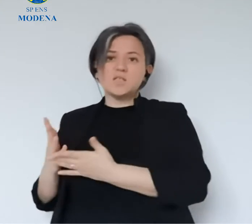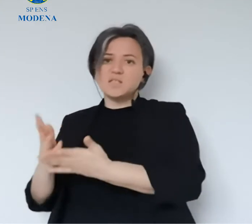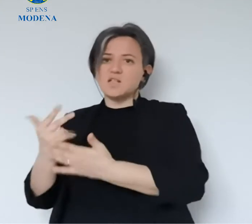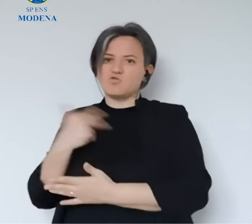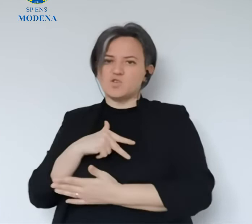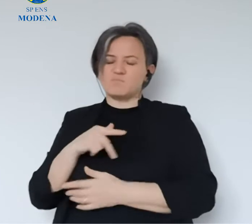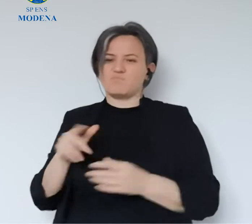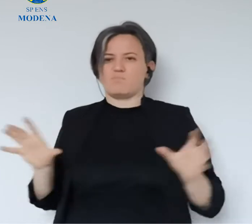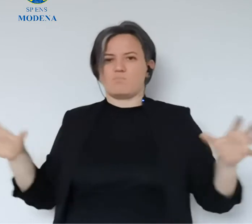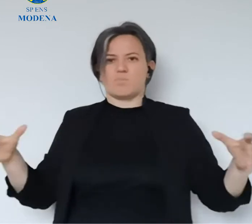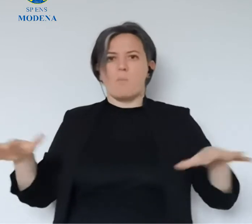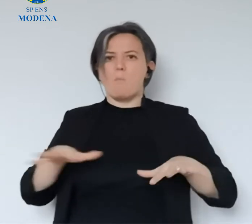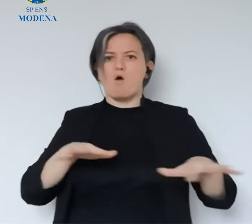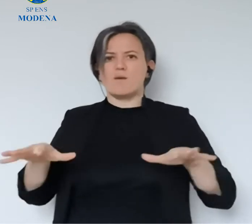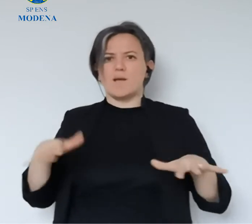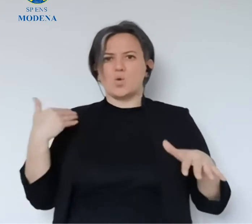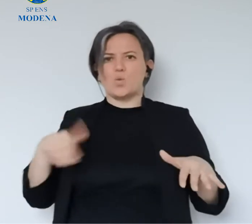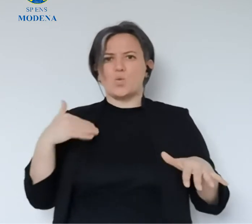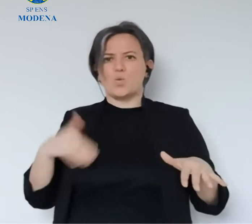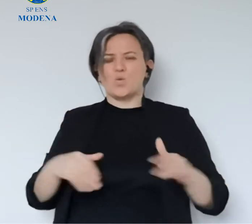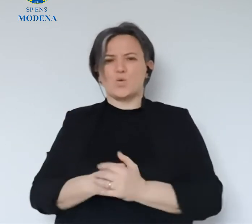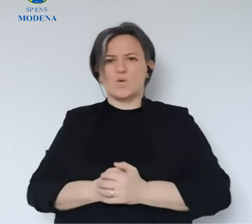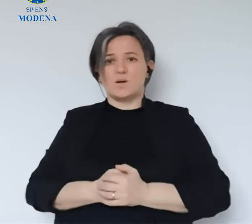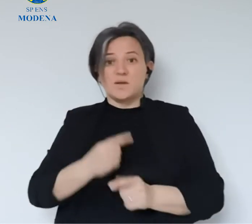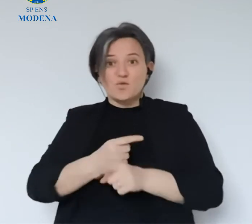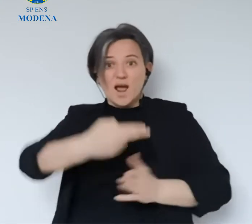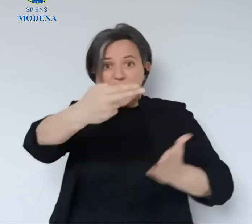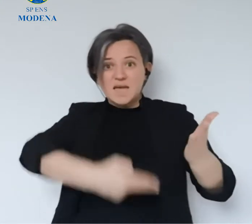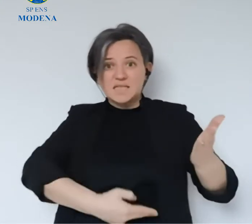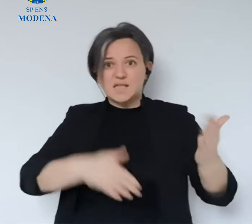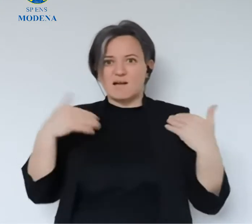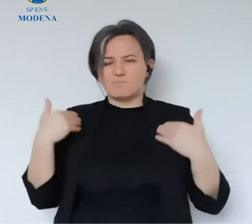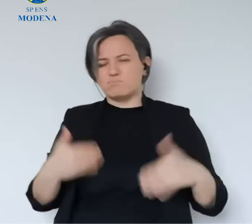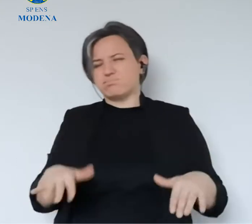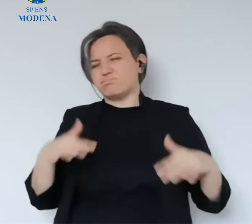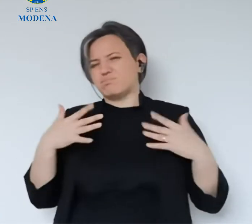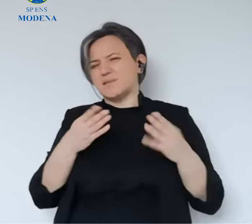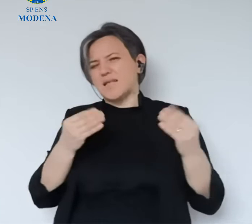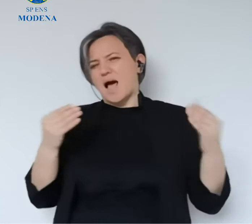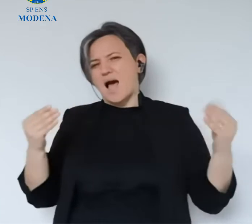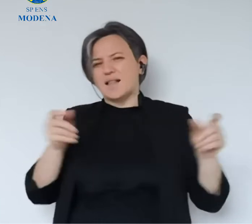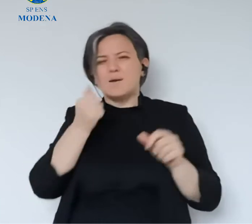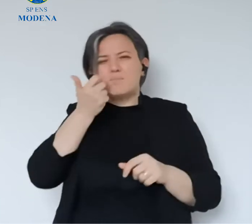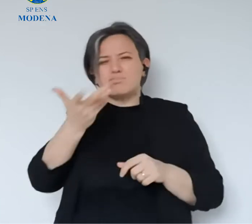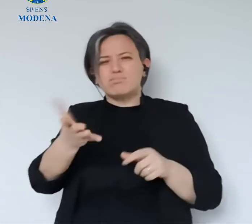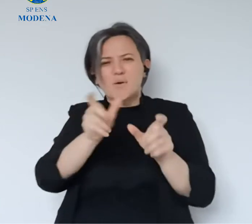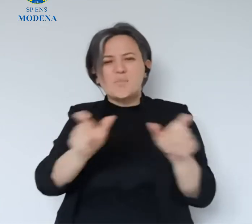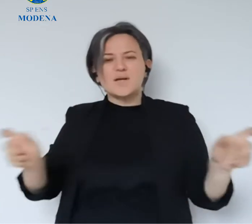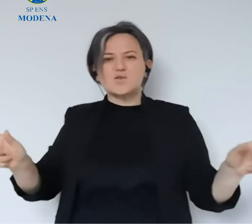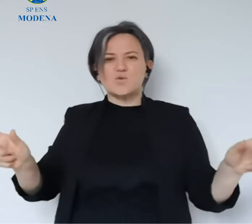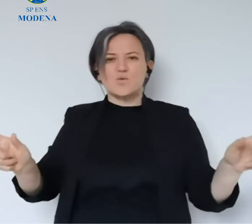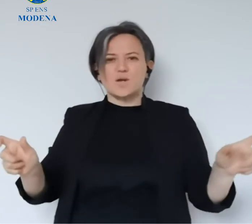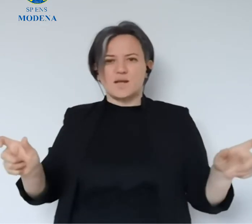sono sul territorio, che si sono messe a disponibilità di tutto, degli assistenti civici. Insomma c'è un movimento qua che se dovessi